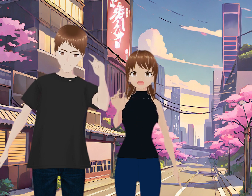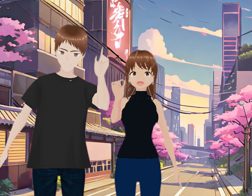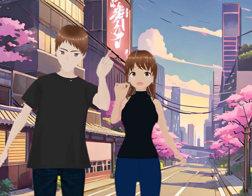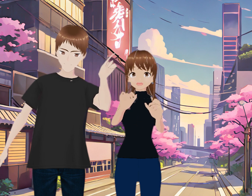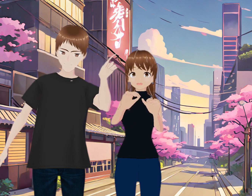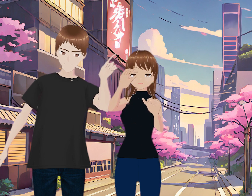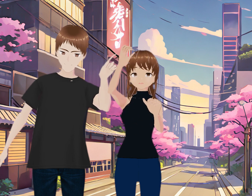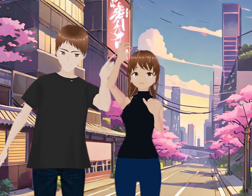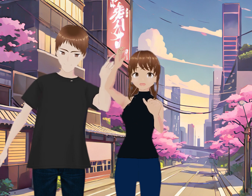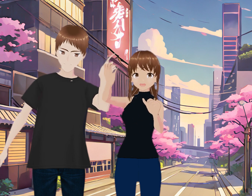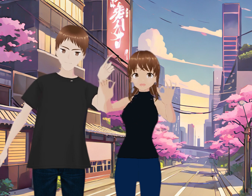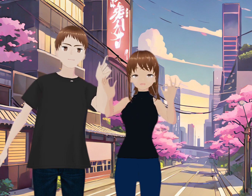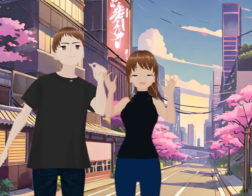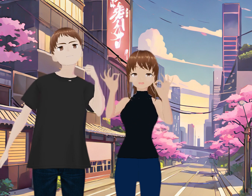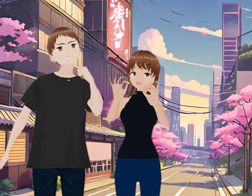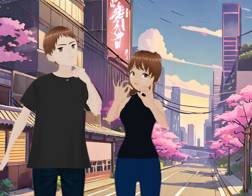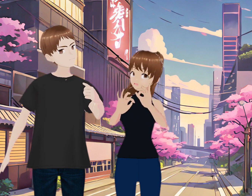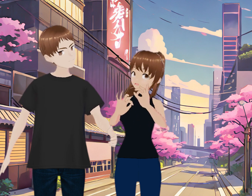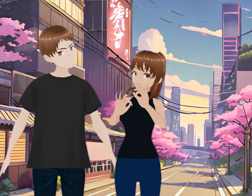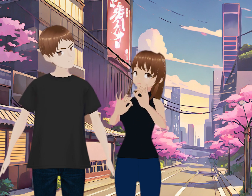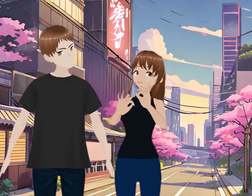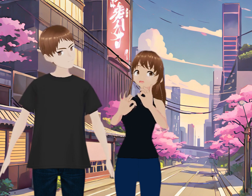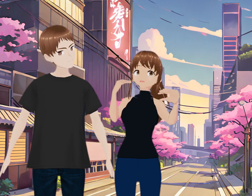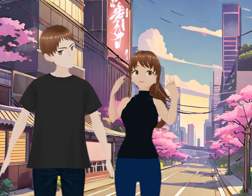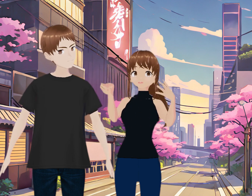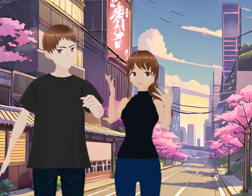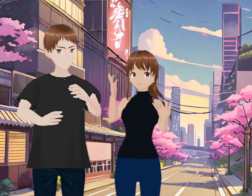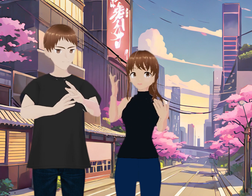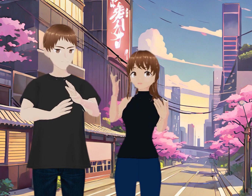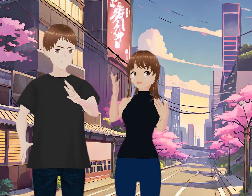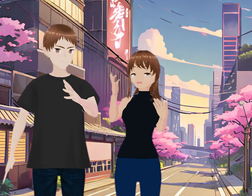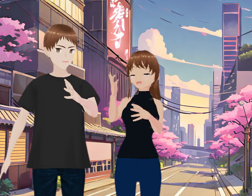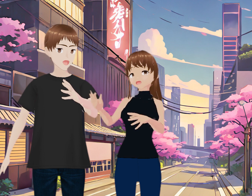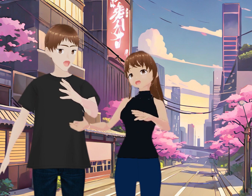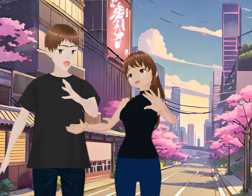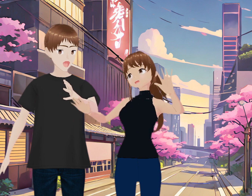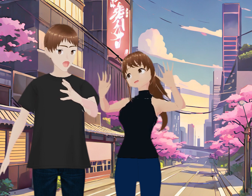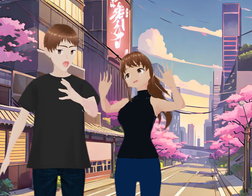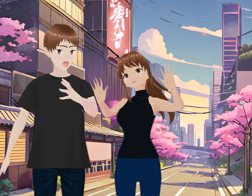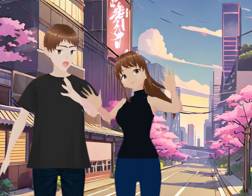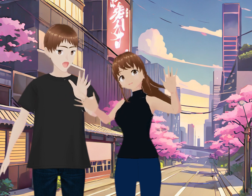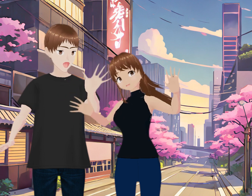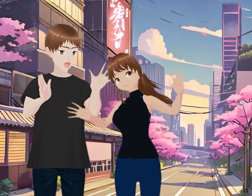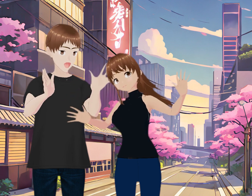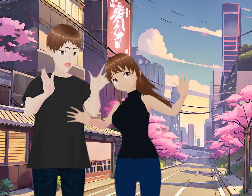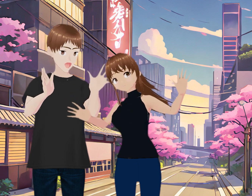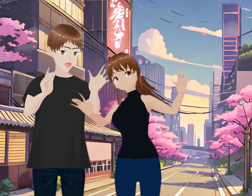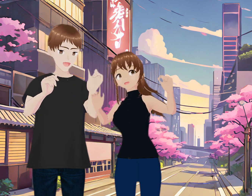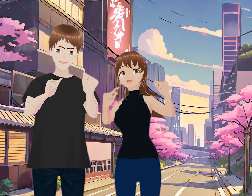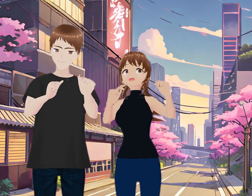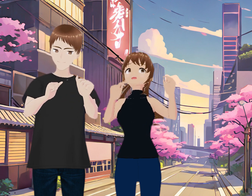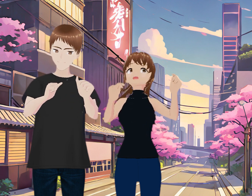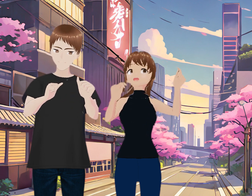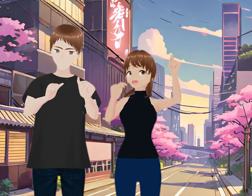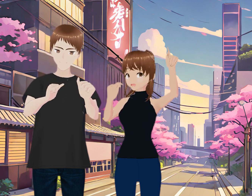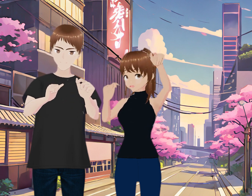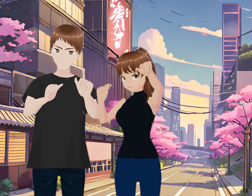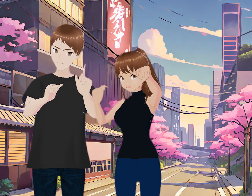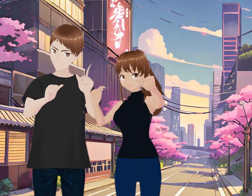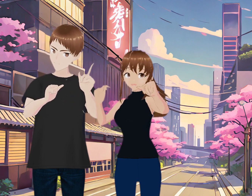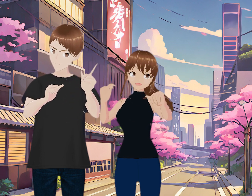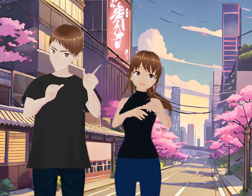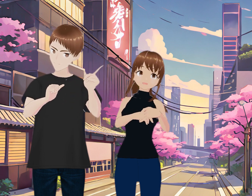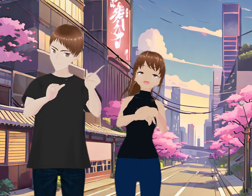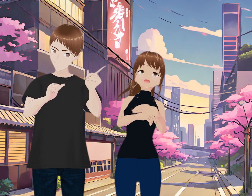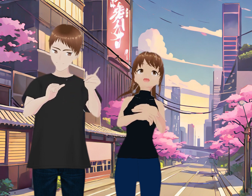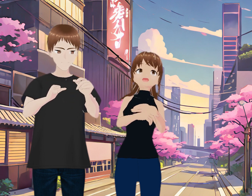navidad Y ahorita Estoy un poco harta Porque no he encontrado Cosas que me han gustado Entonces Quizá puede ser un reto No lo sé Déjenos